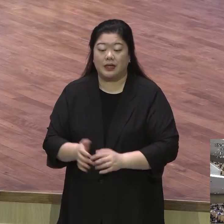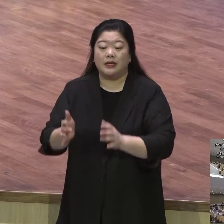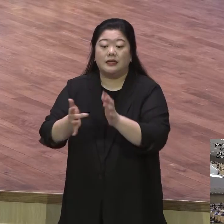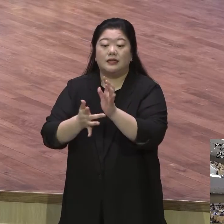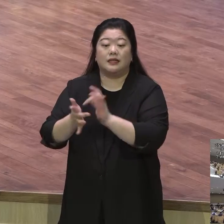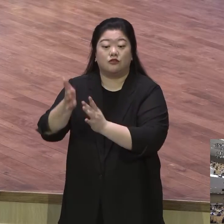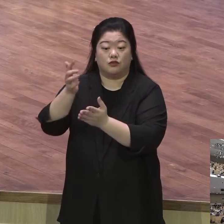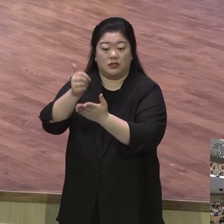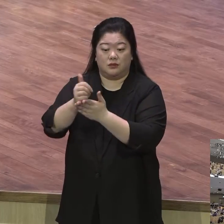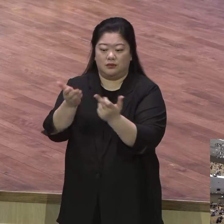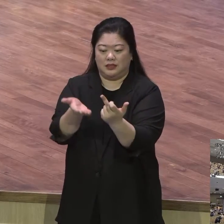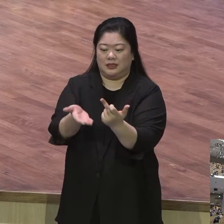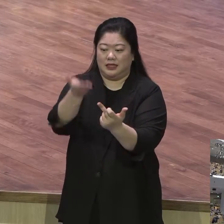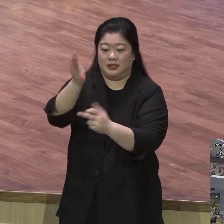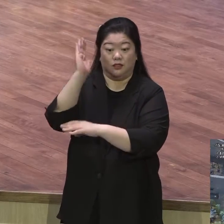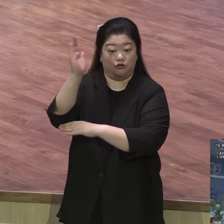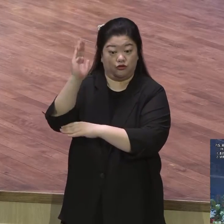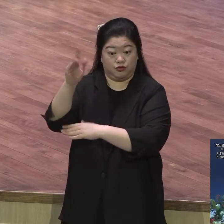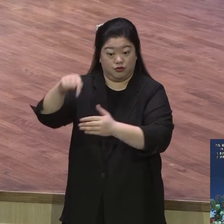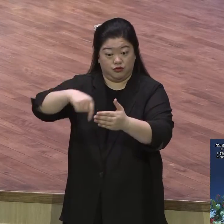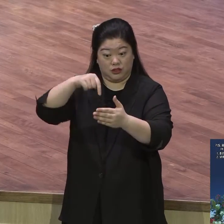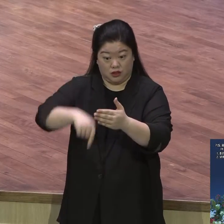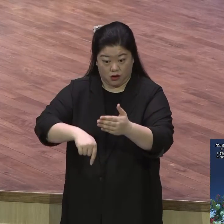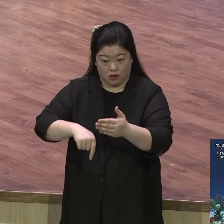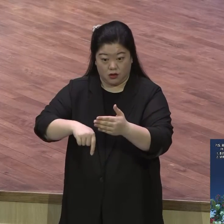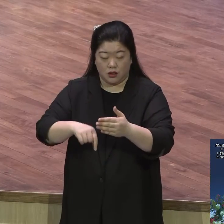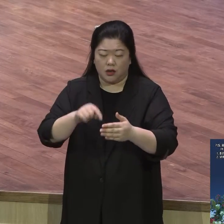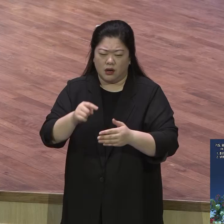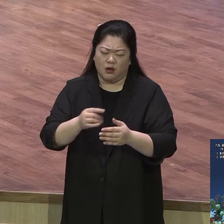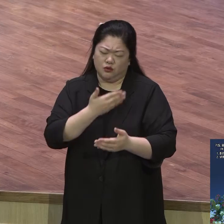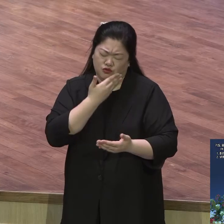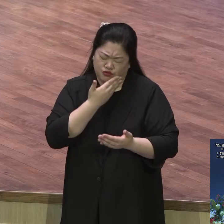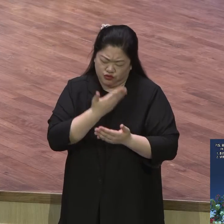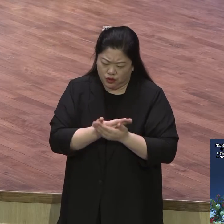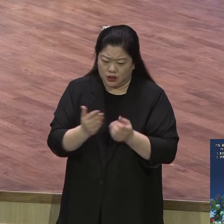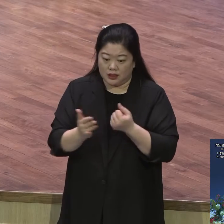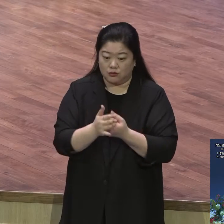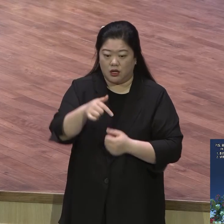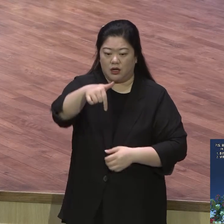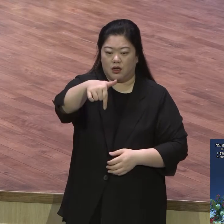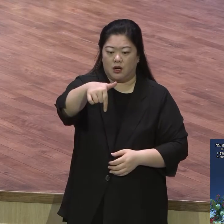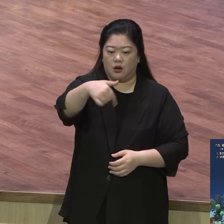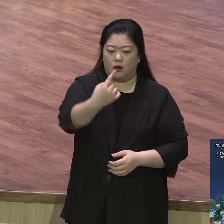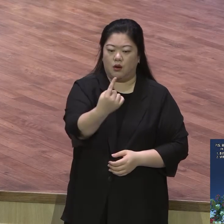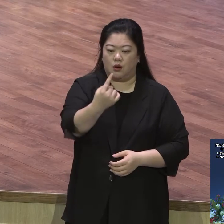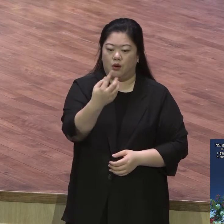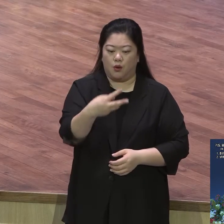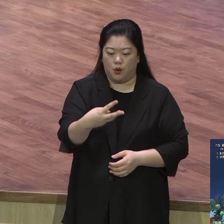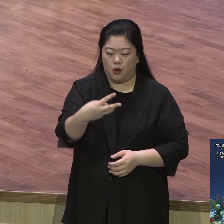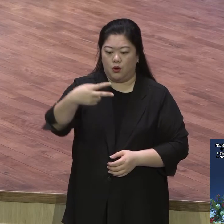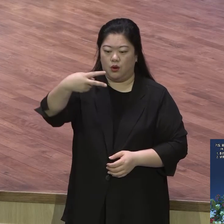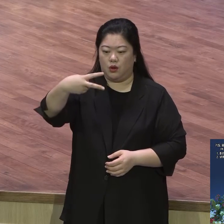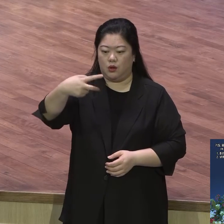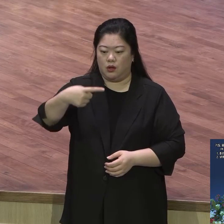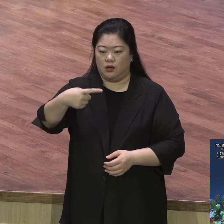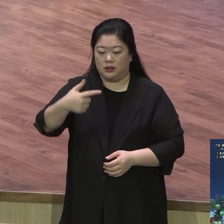이르는 이 말씀이라고 해서 많은 사람들이 골든 룰이라 골든 룬 황금 룰이라 그렇게 말하죠